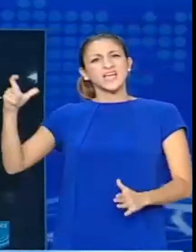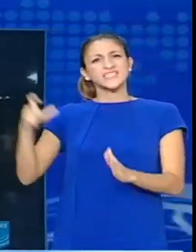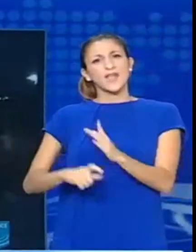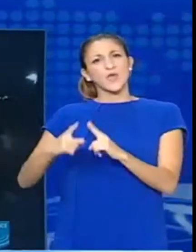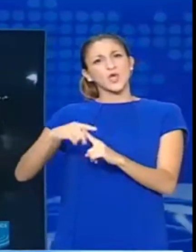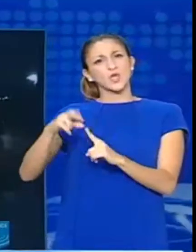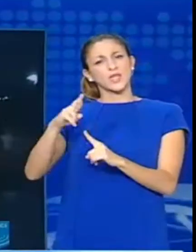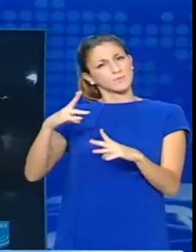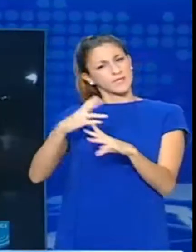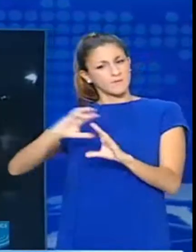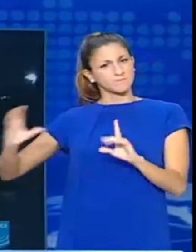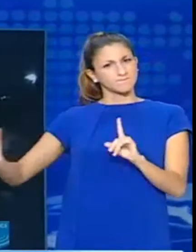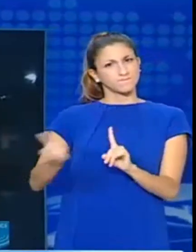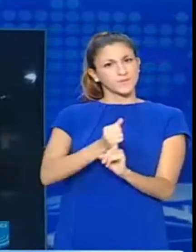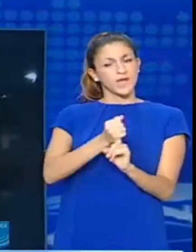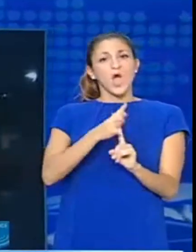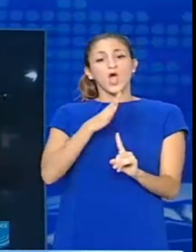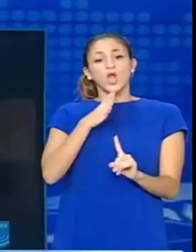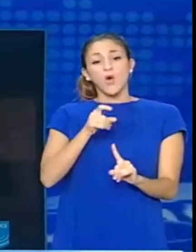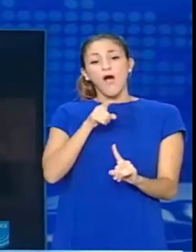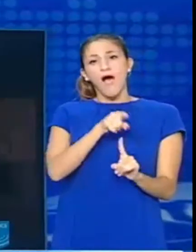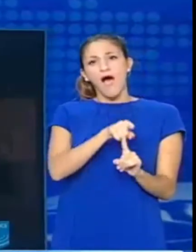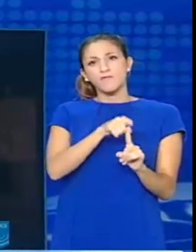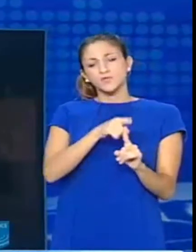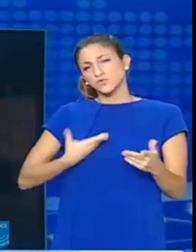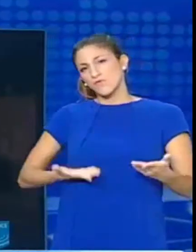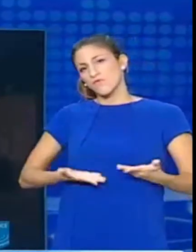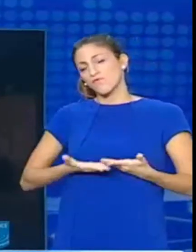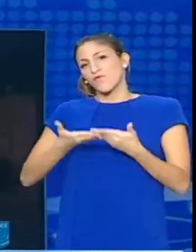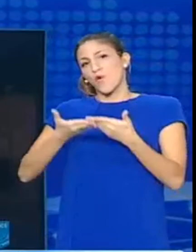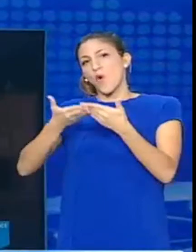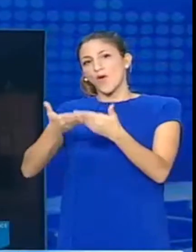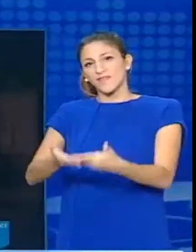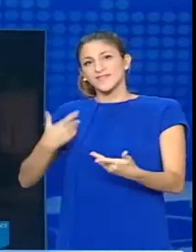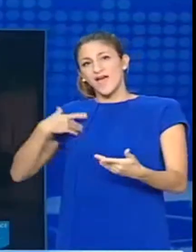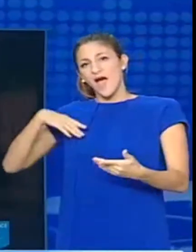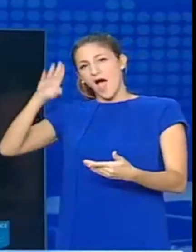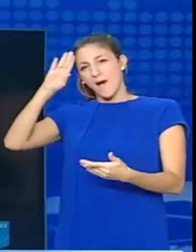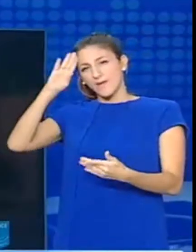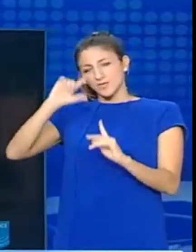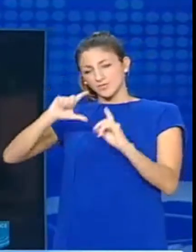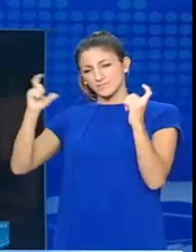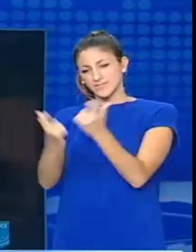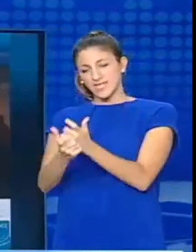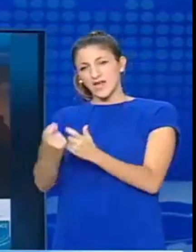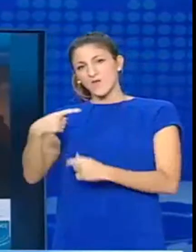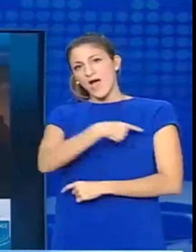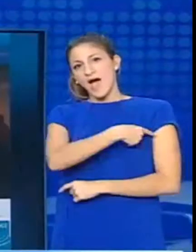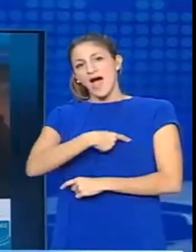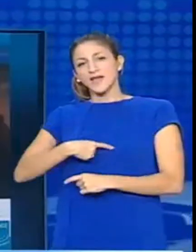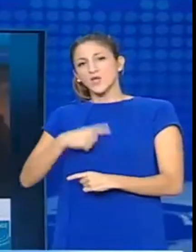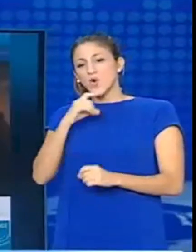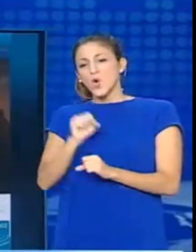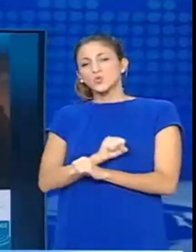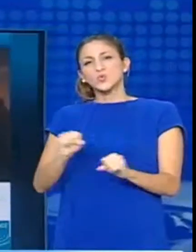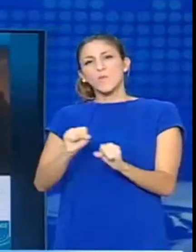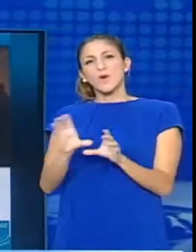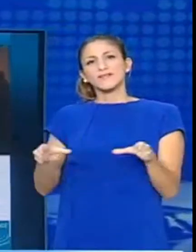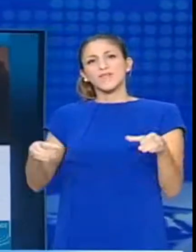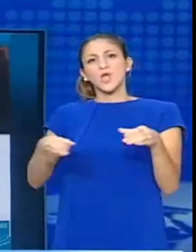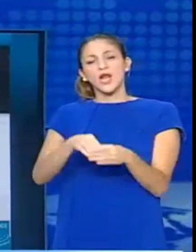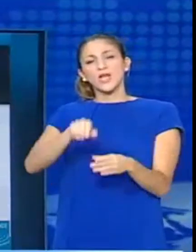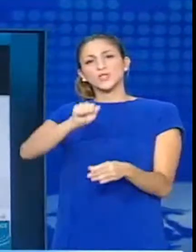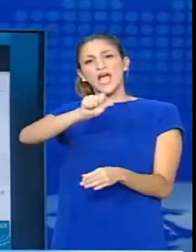ξενοδοχείο της Τρίπολης για το ρόλο της κυβέρνησής του στη σύλληψη από Αμερικανός κομμάντο του Αλ Λίμπι, βασικού υπόπτου φερόμενου ως